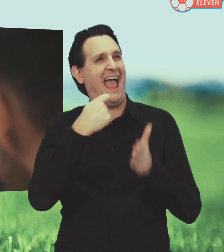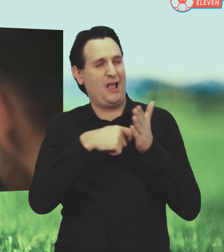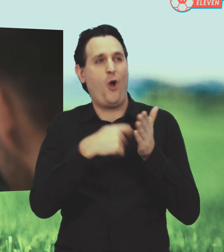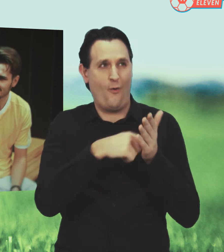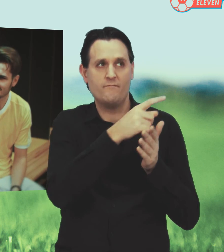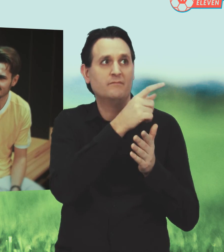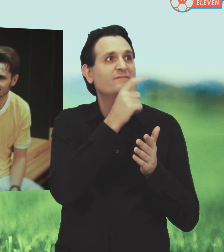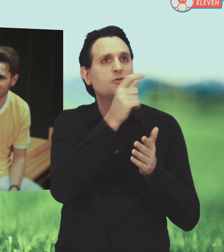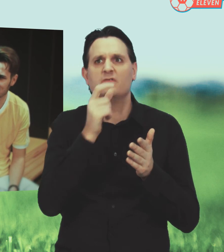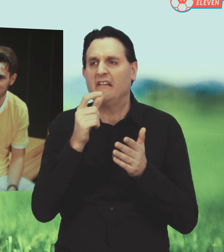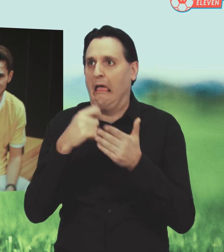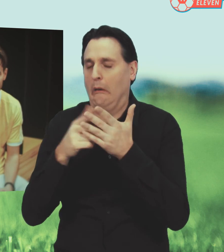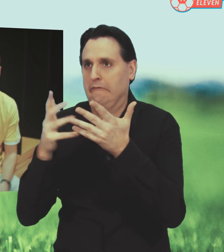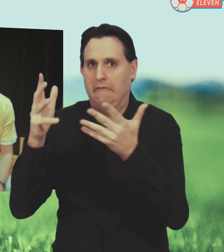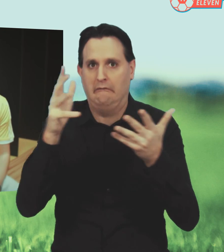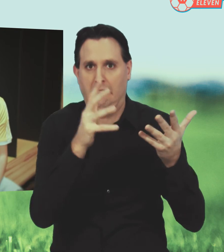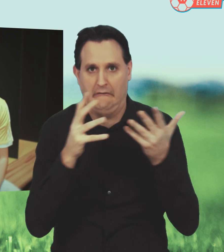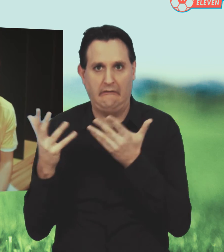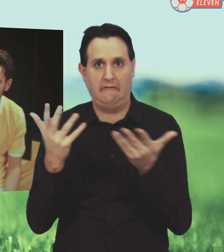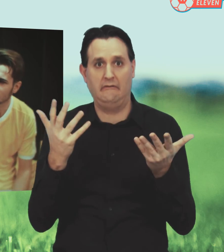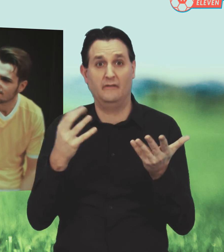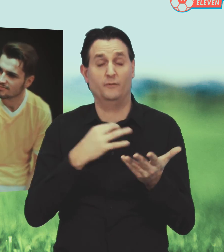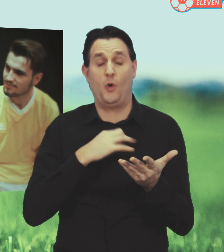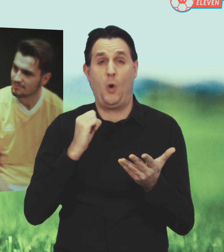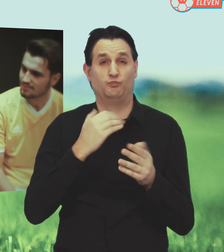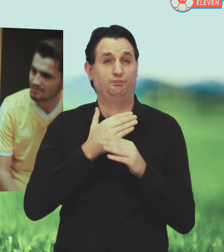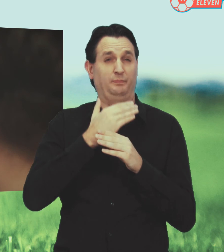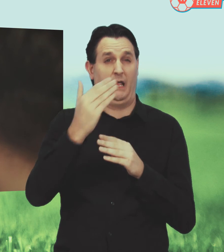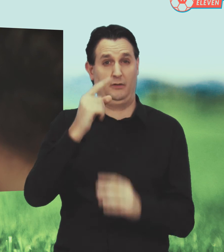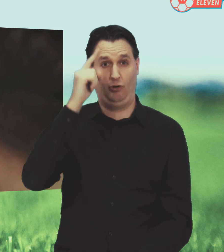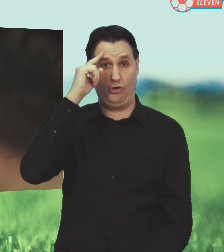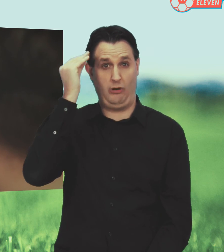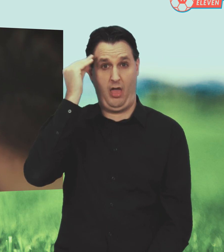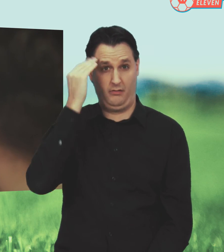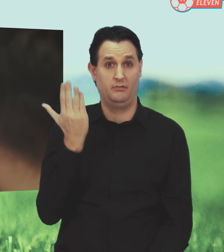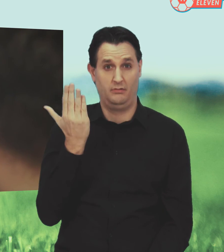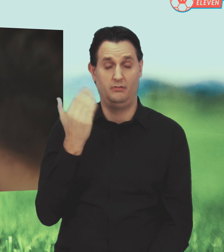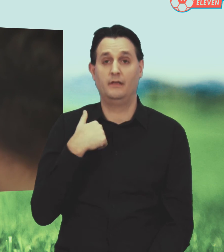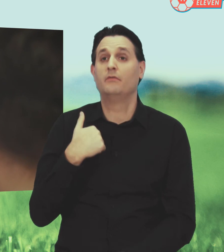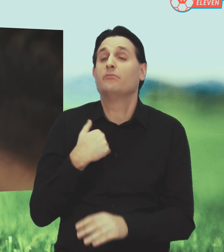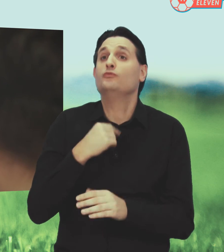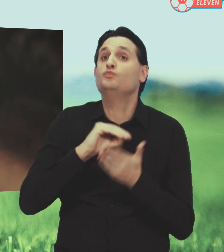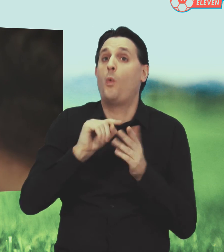das heißt und so. Und ja, war schon nicht so einfach. Bei mir war es relativ spät eigentlich mit Schule.